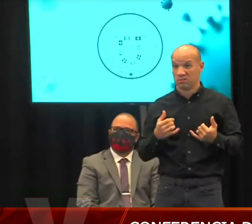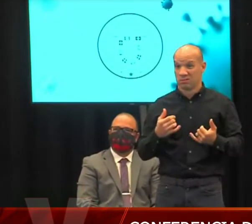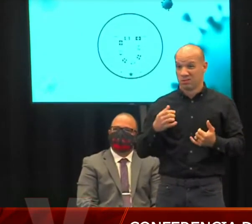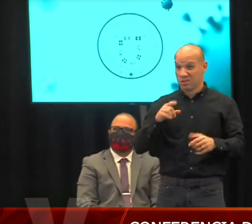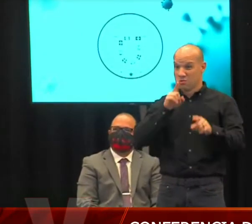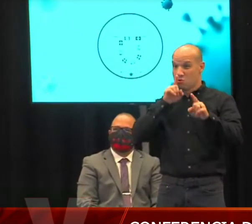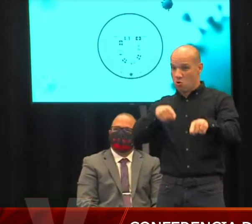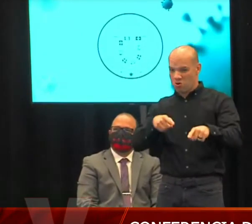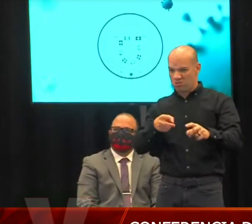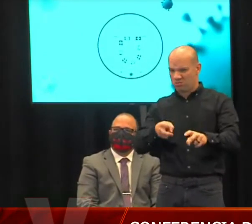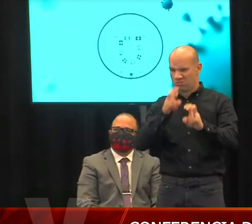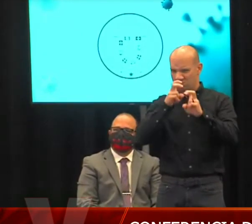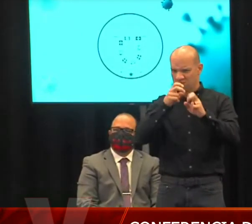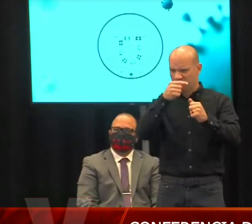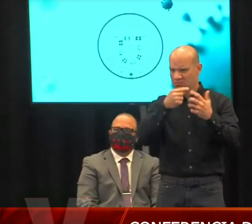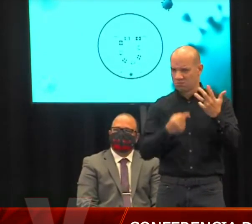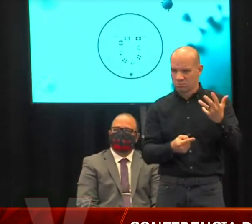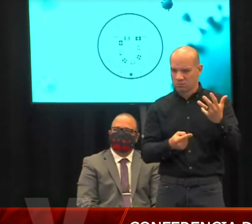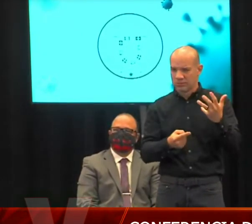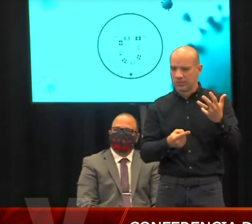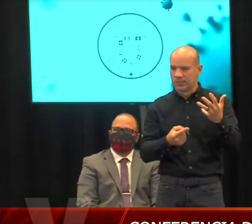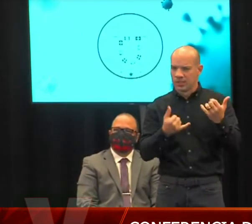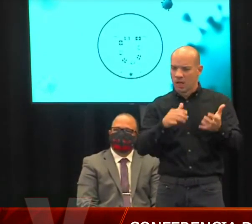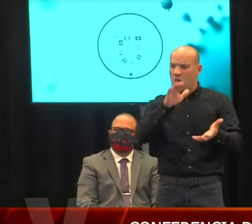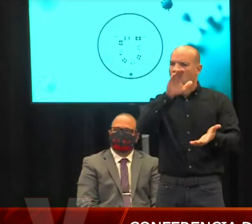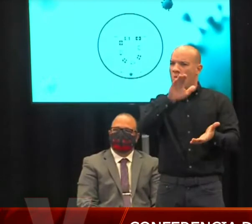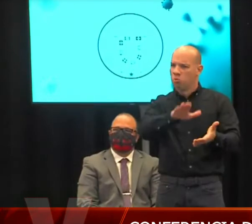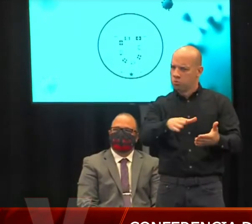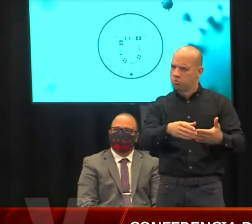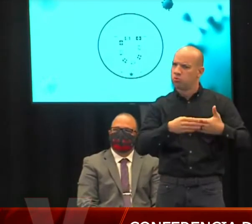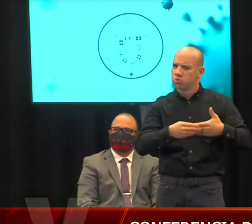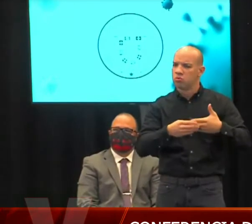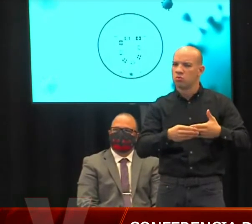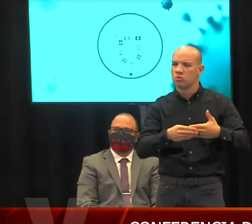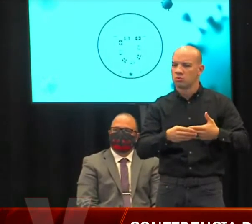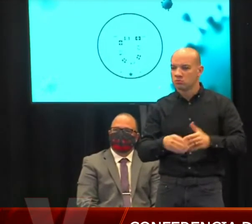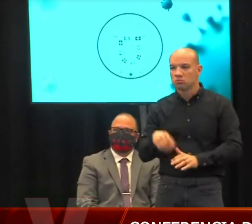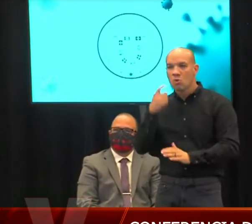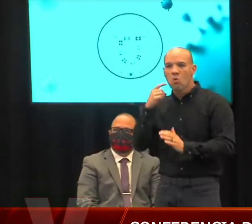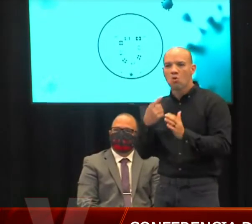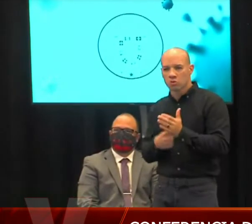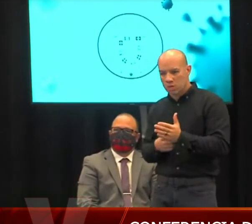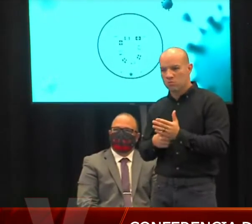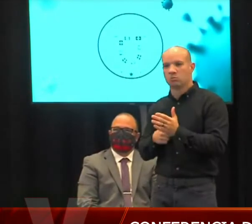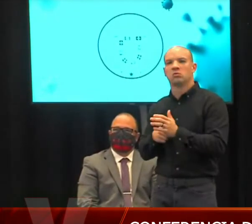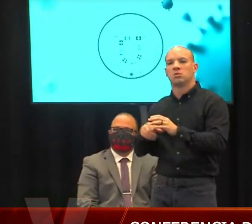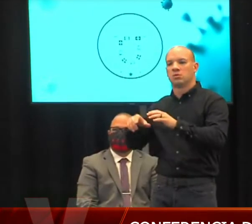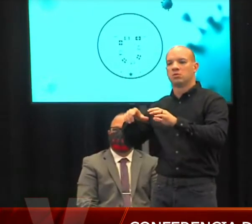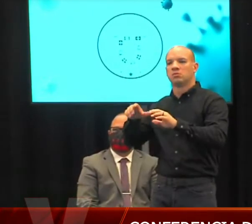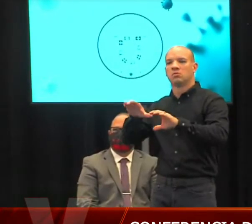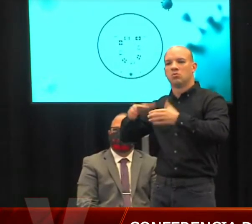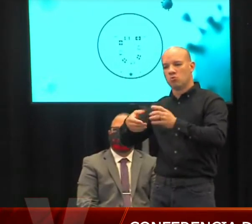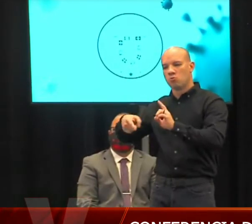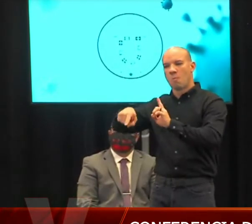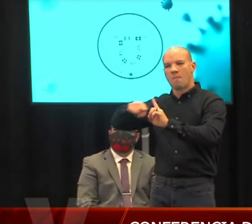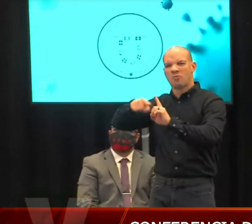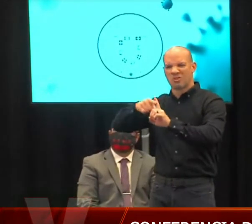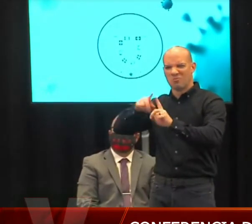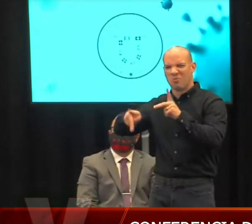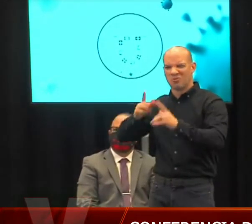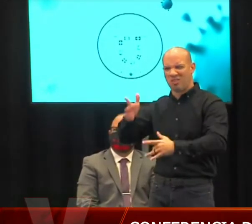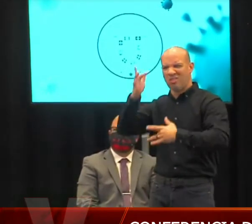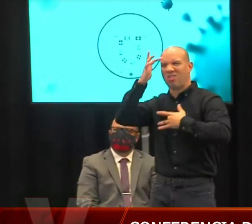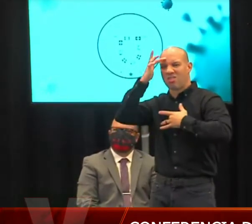Habló de menos, en un periodo de tiempo, menos casos positivos, menos muertes. Pero hay otros renglones que se han